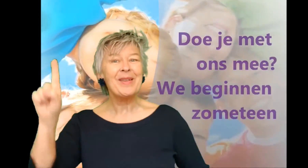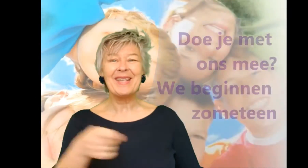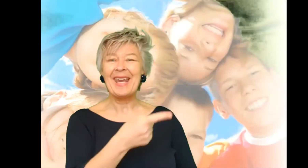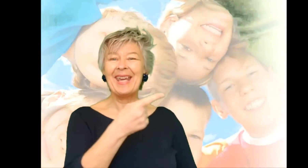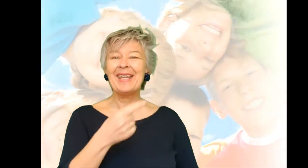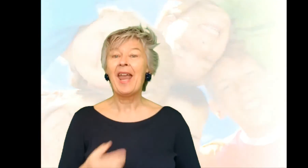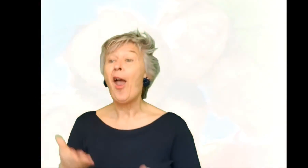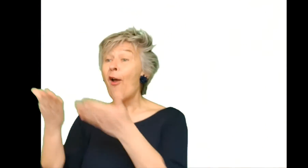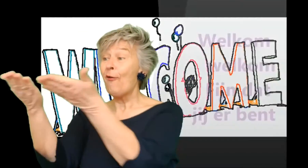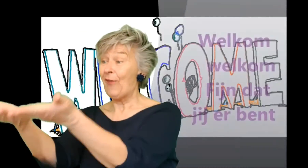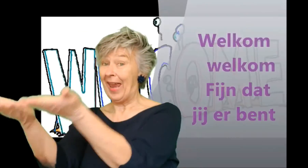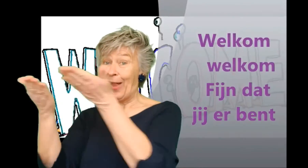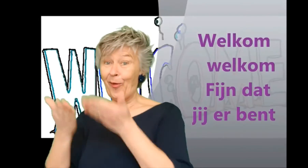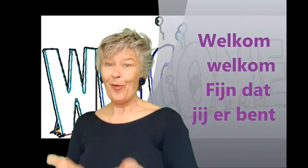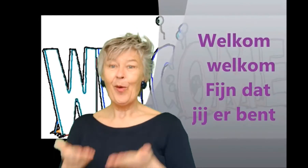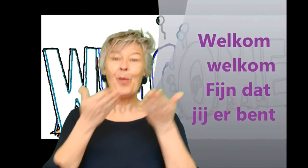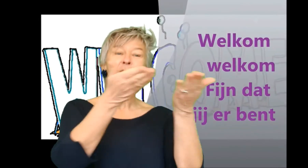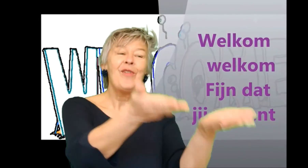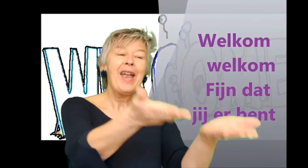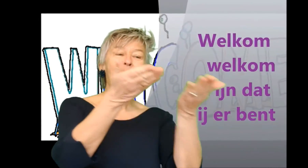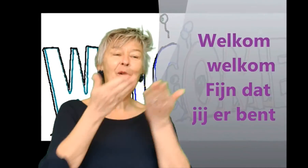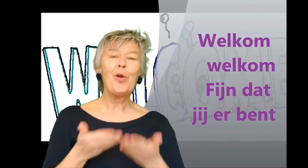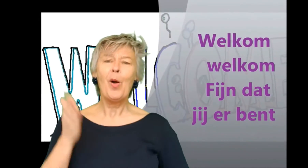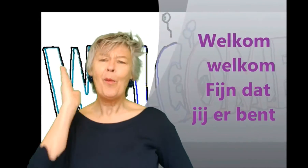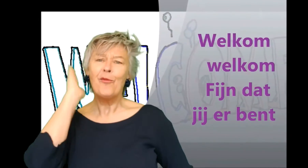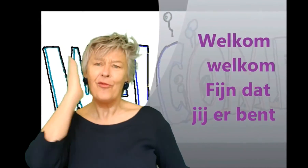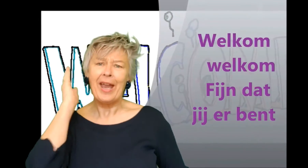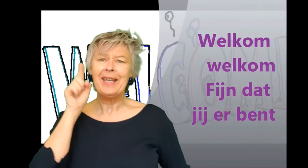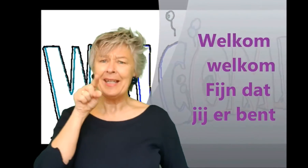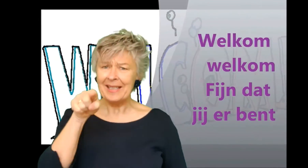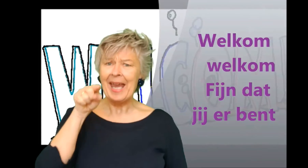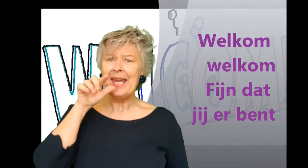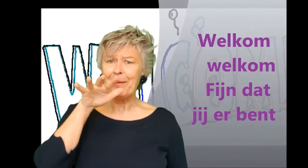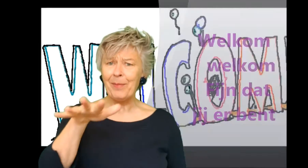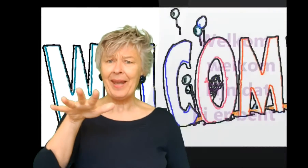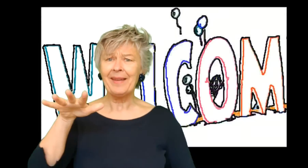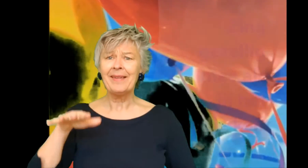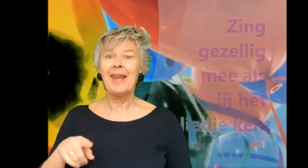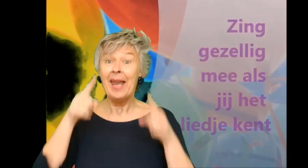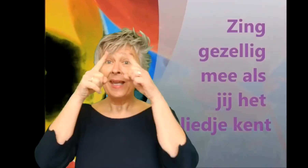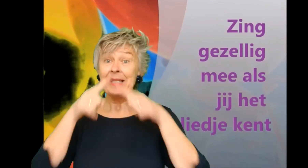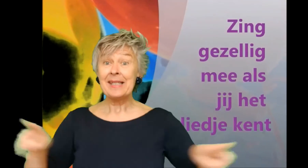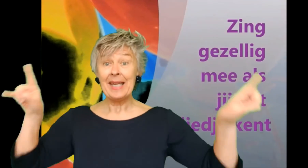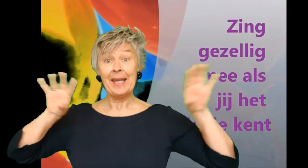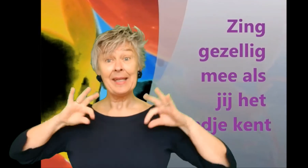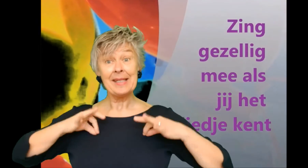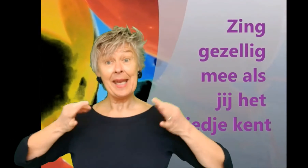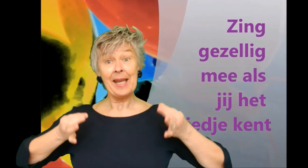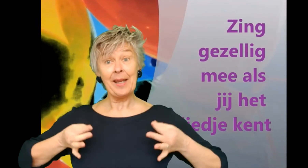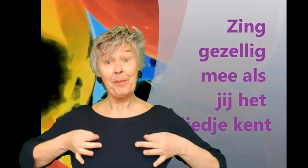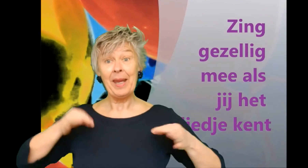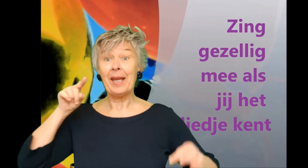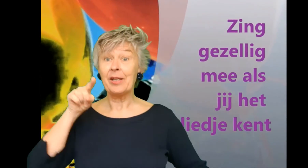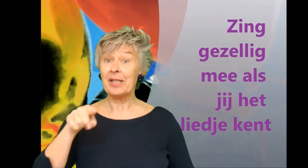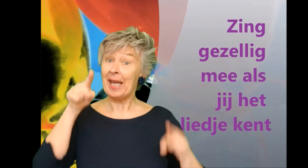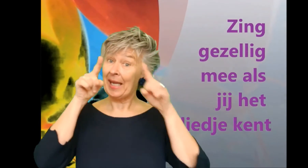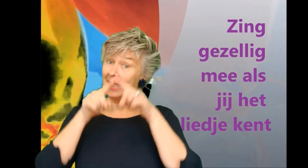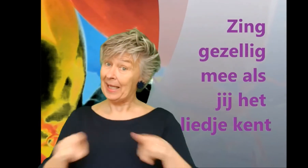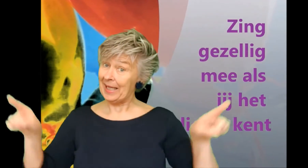meteen. Welkom, welkom, fijn dat jij er bent. Zing gezellig mee als jij het